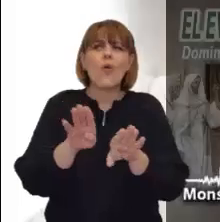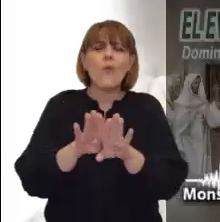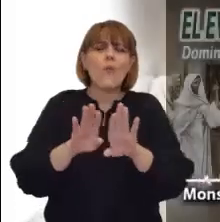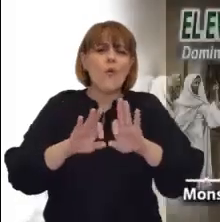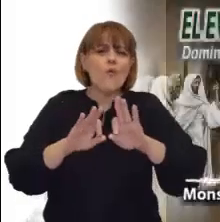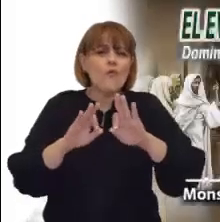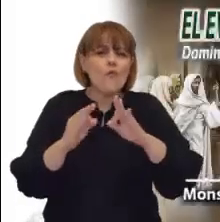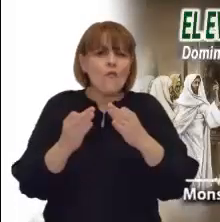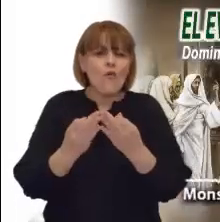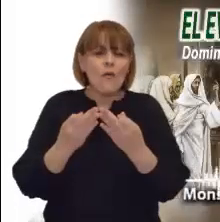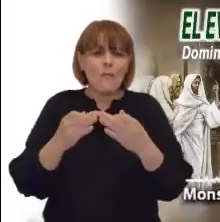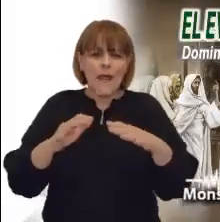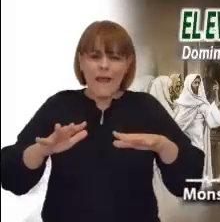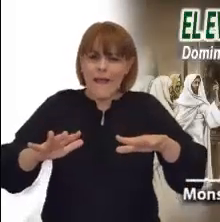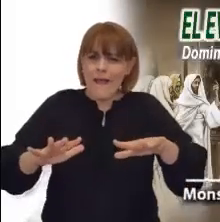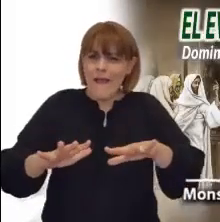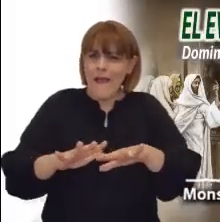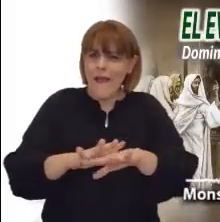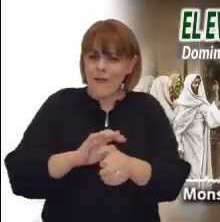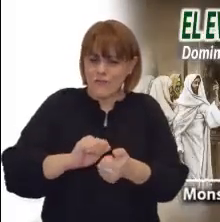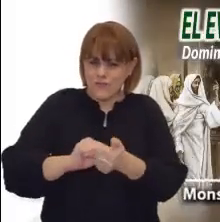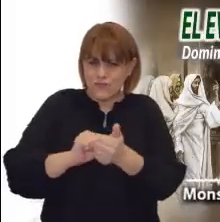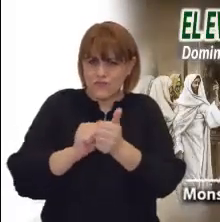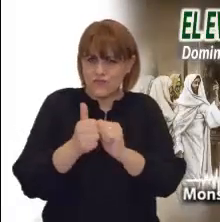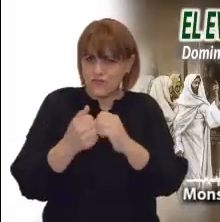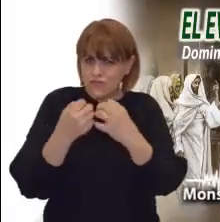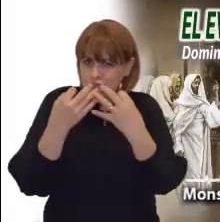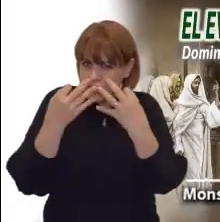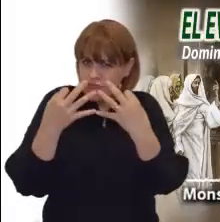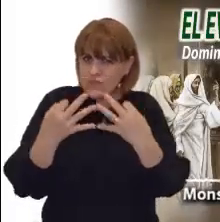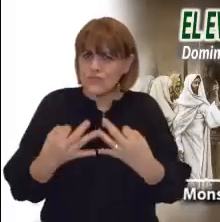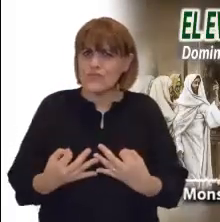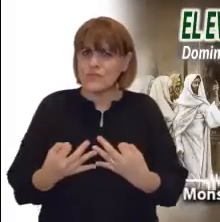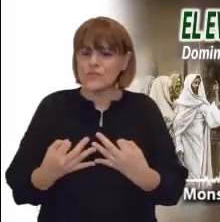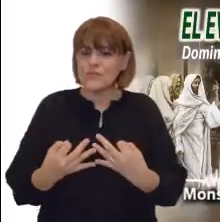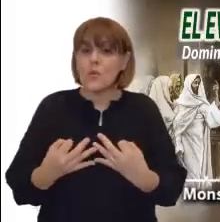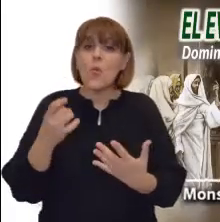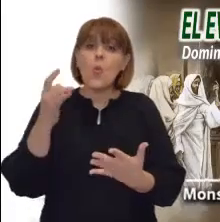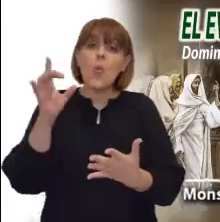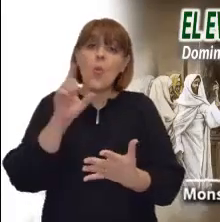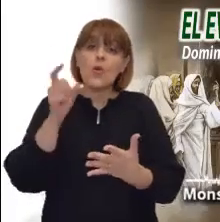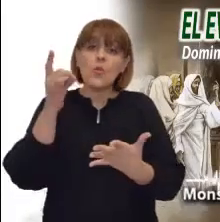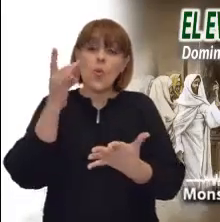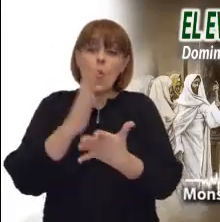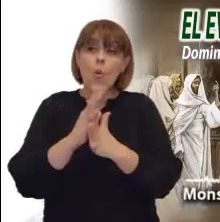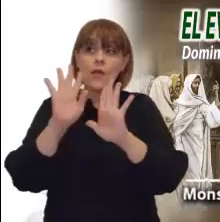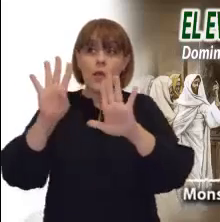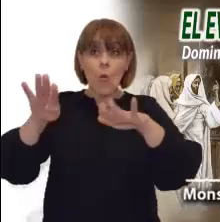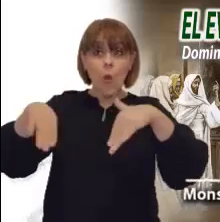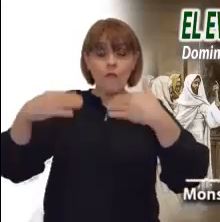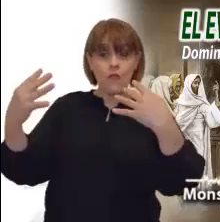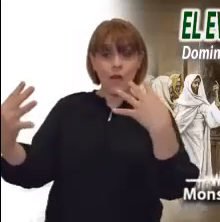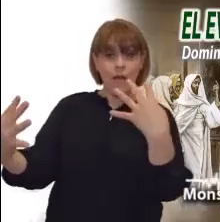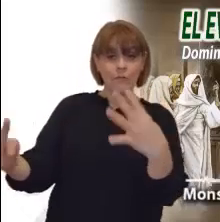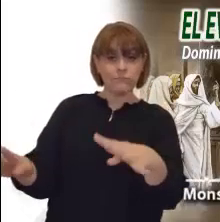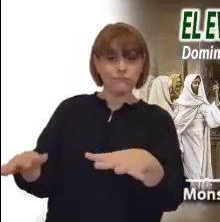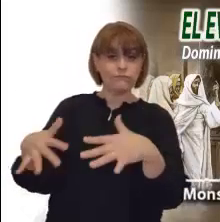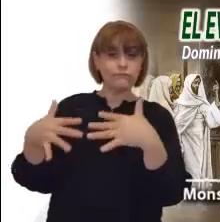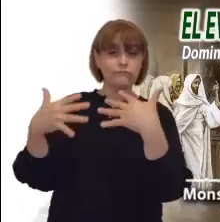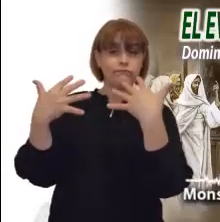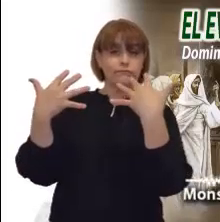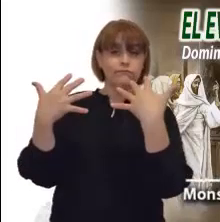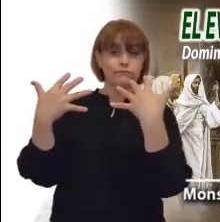fuerza del Evangelio y lo convierte en ritos, estructuras y costumbres que ahogan su espíritu.